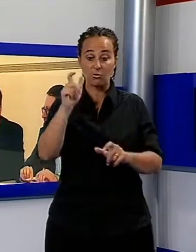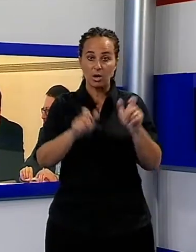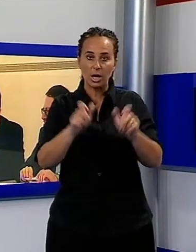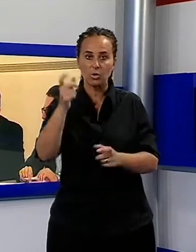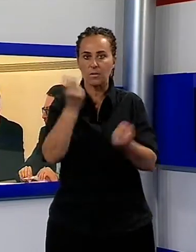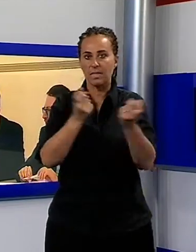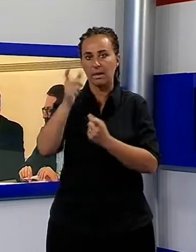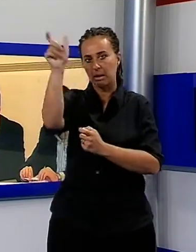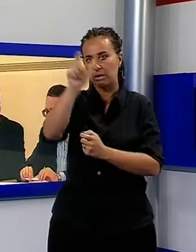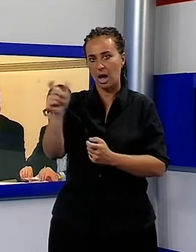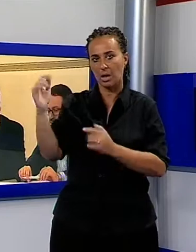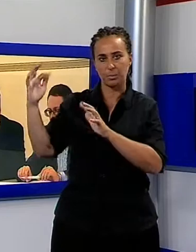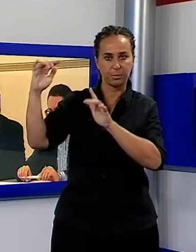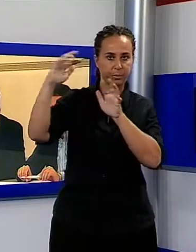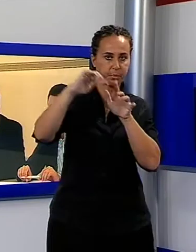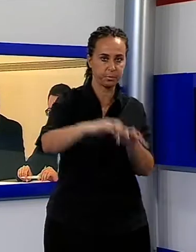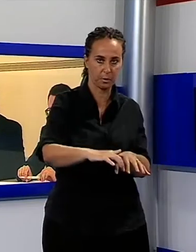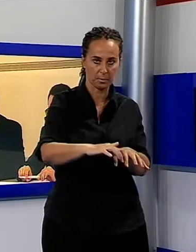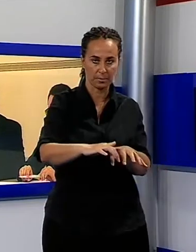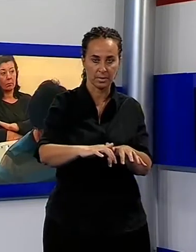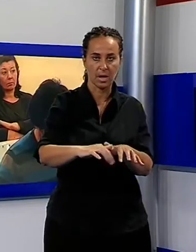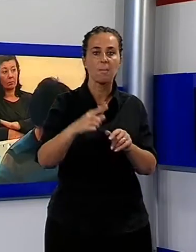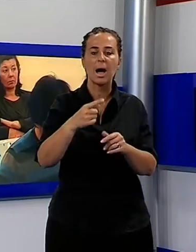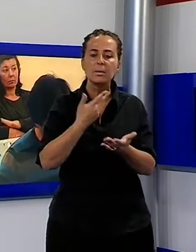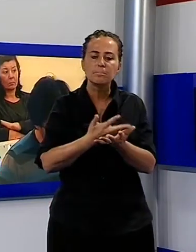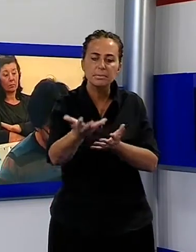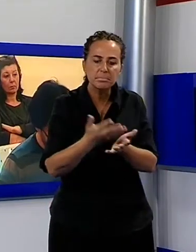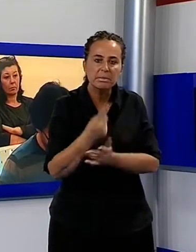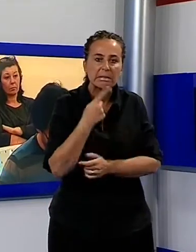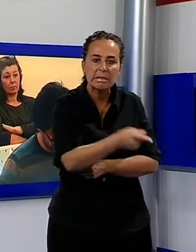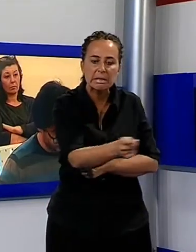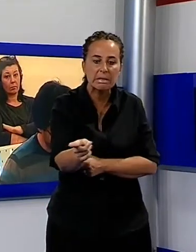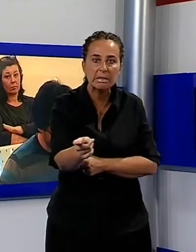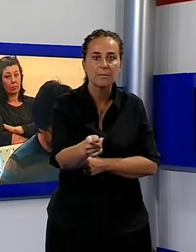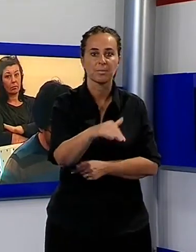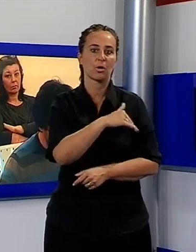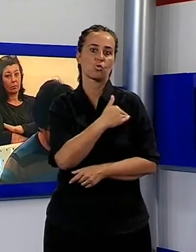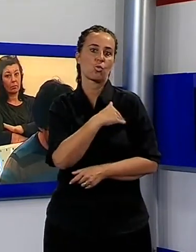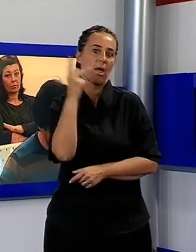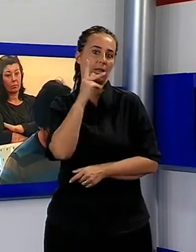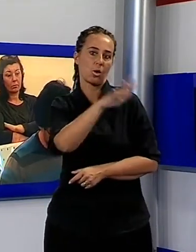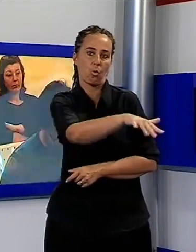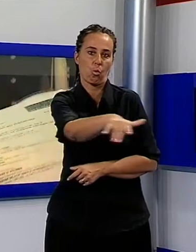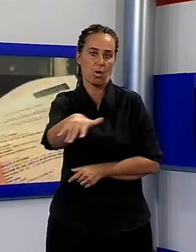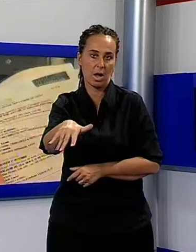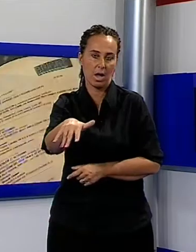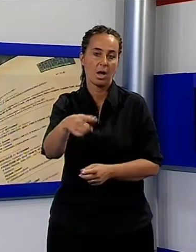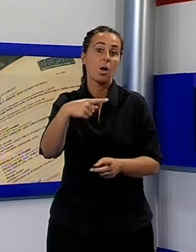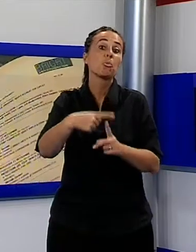si rivolge agli studenti lucchesi delle scuole superiori e a tutti coloro che vorranno conoscere e approfondire cosa accade dietro le quinte